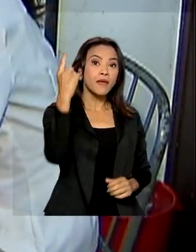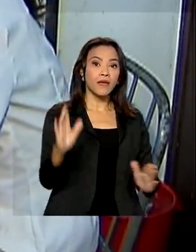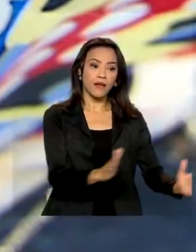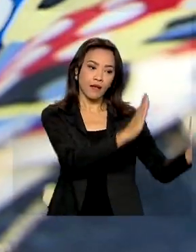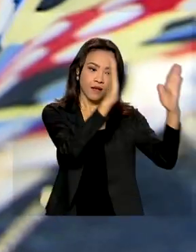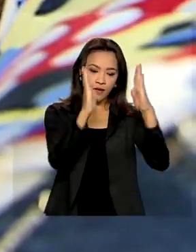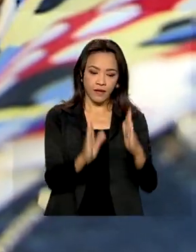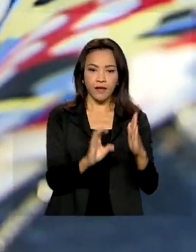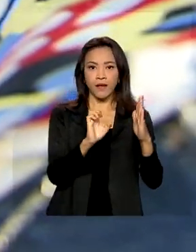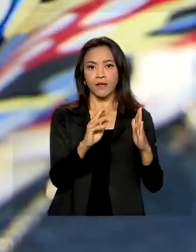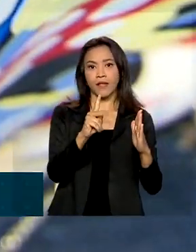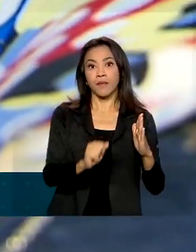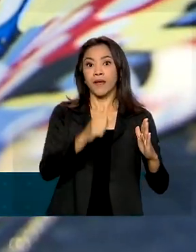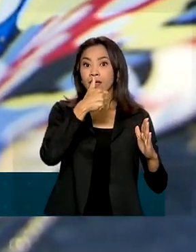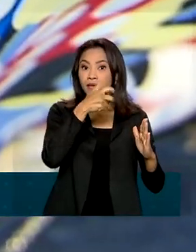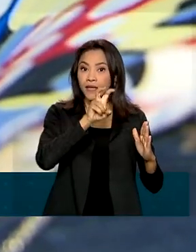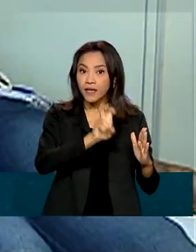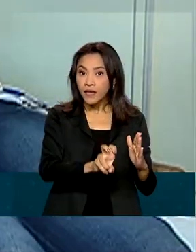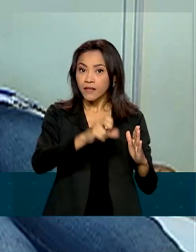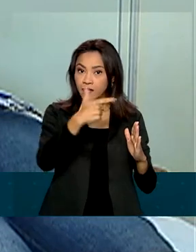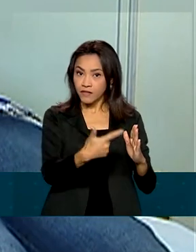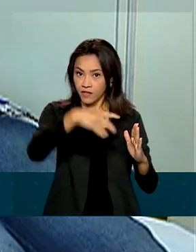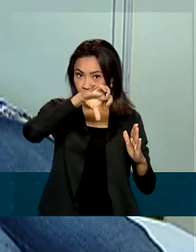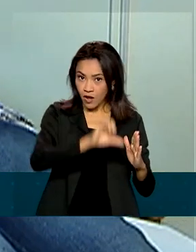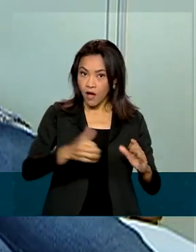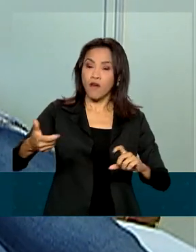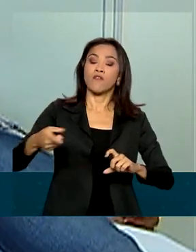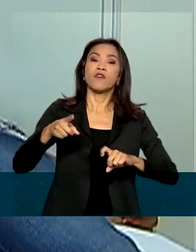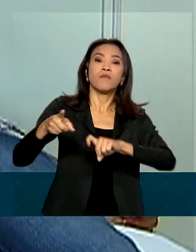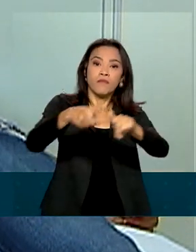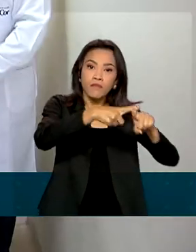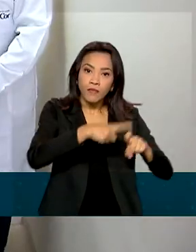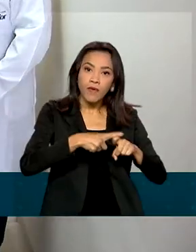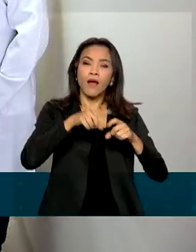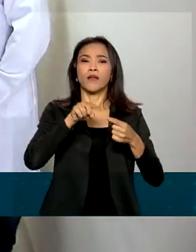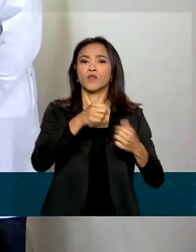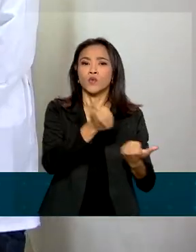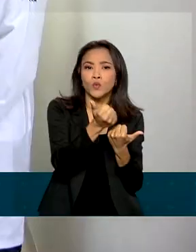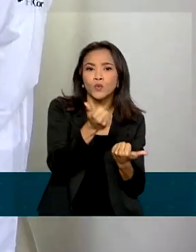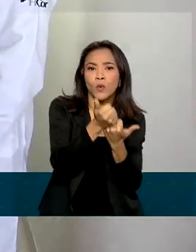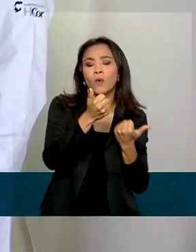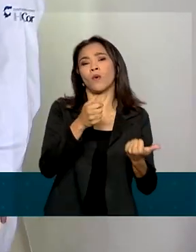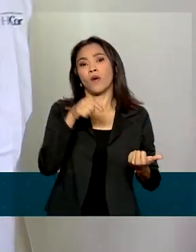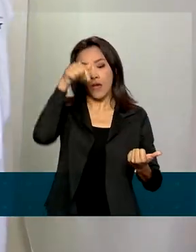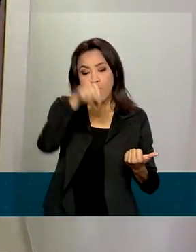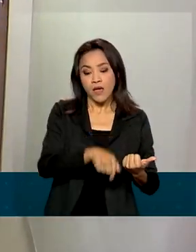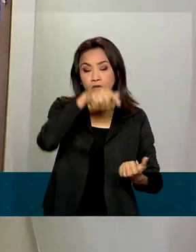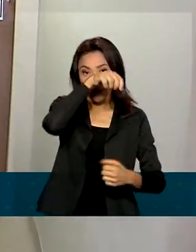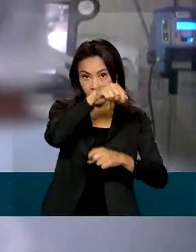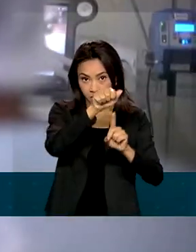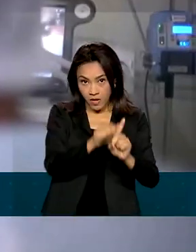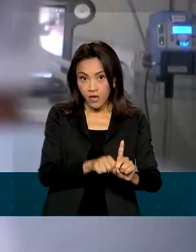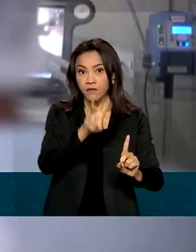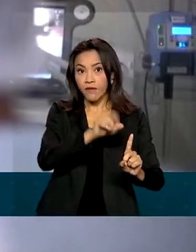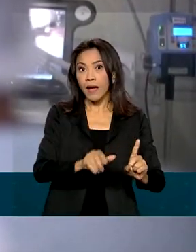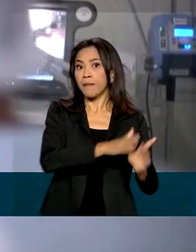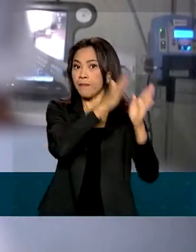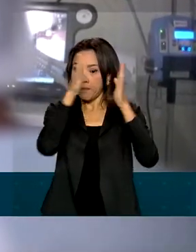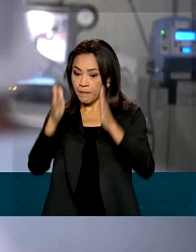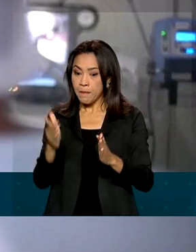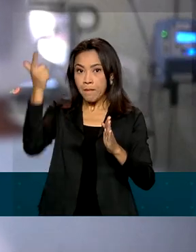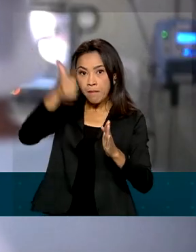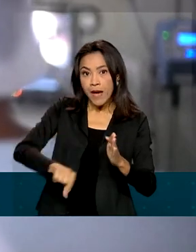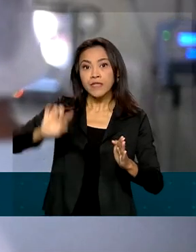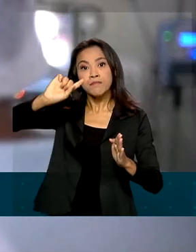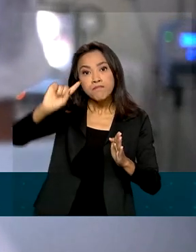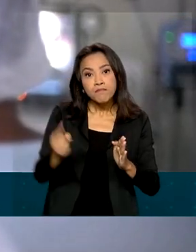convocados 529 profissionais entre médicos e tutores. Ainda neste mês, serão convocados outros 1.700